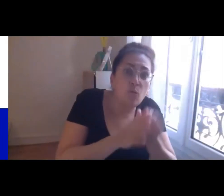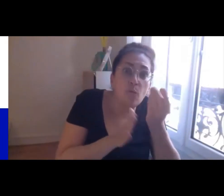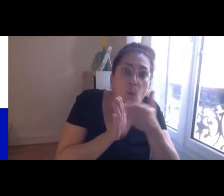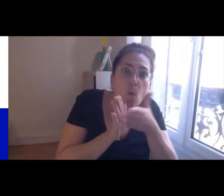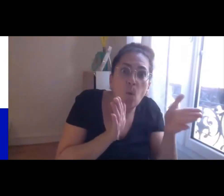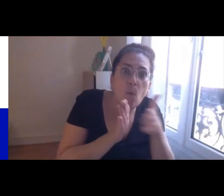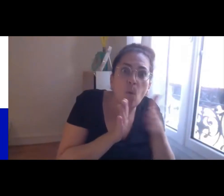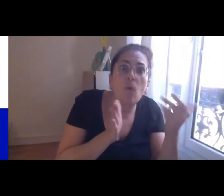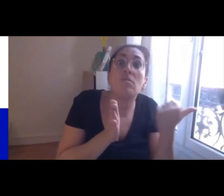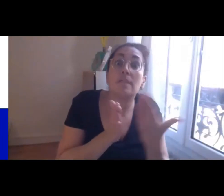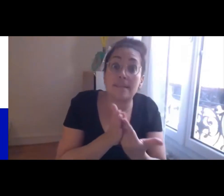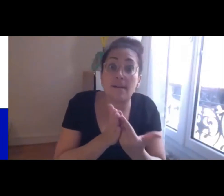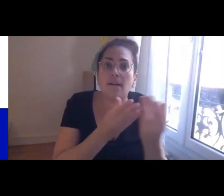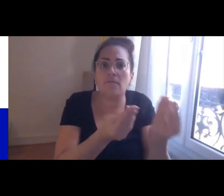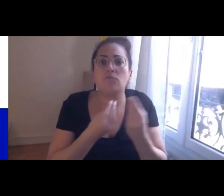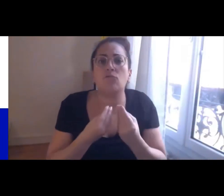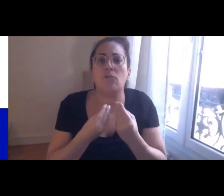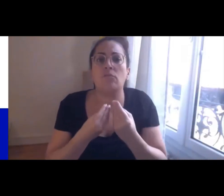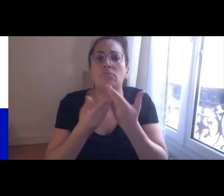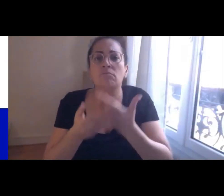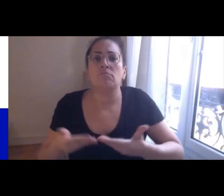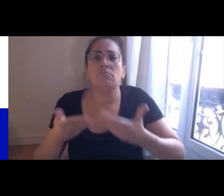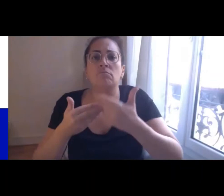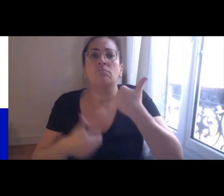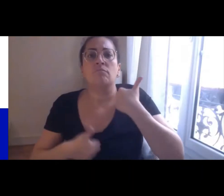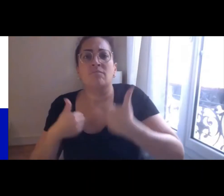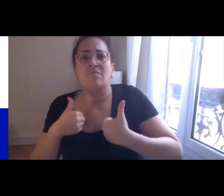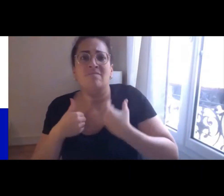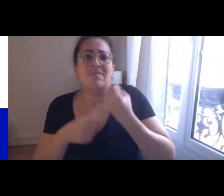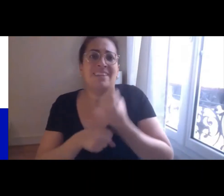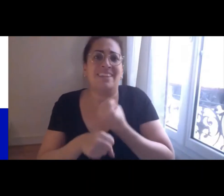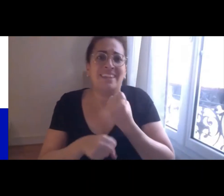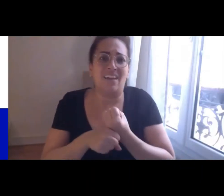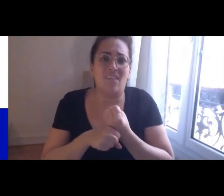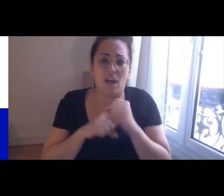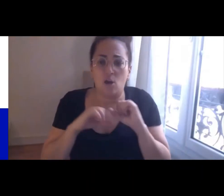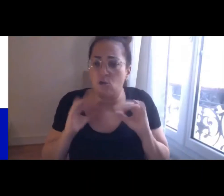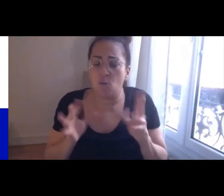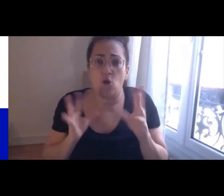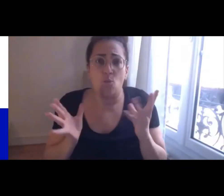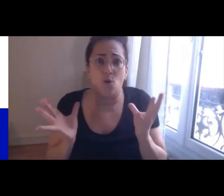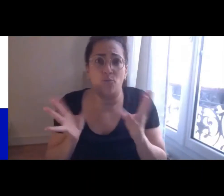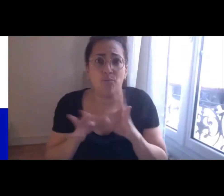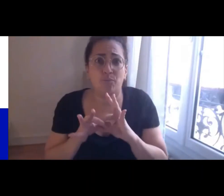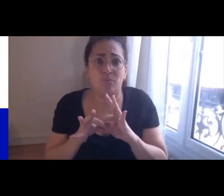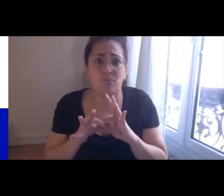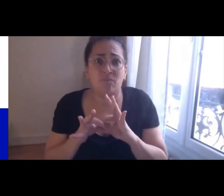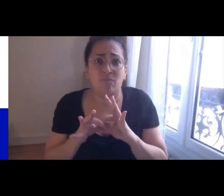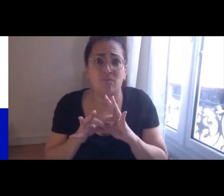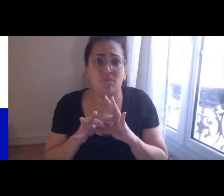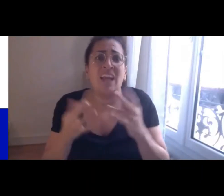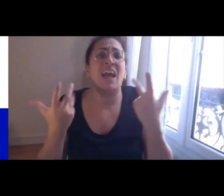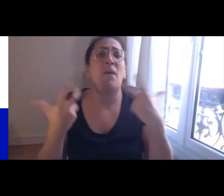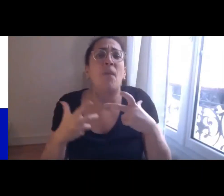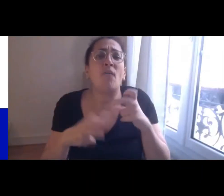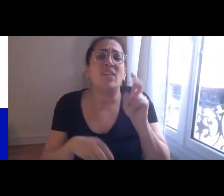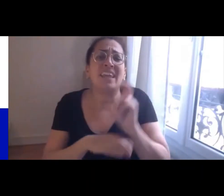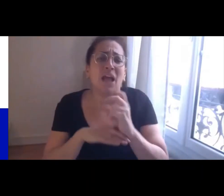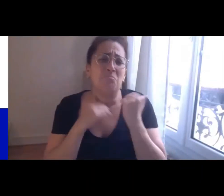de handicap et de l'emploi ne reste pas une question finalement qui reste sur ses acquis mais bien